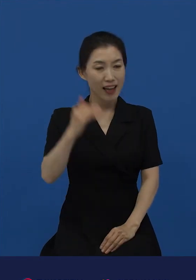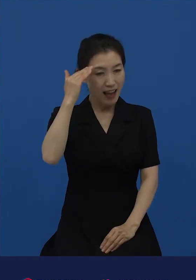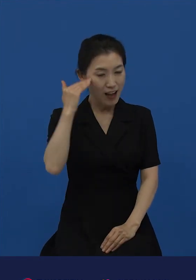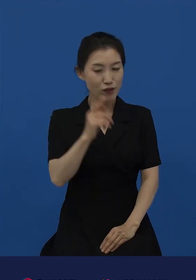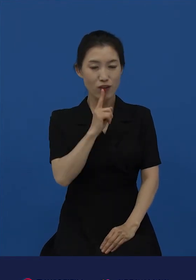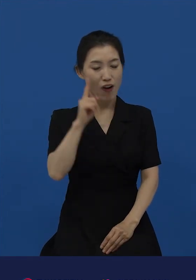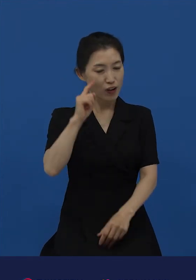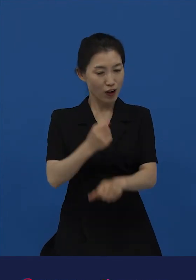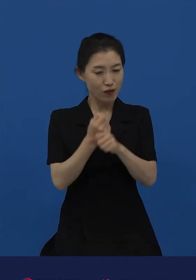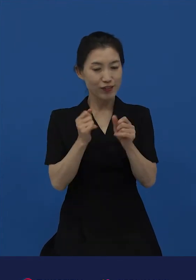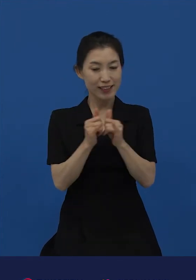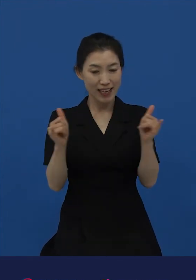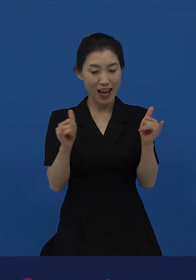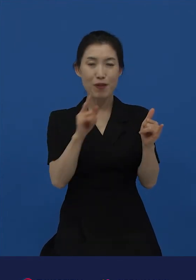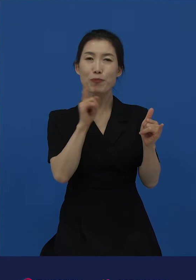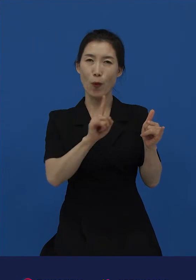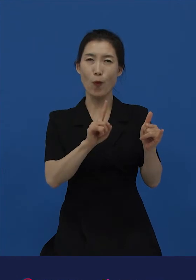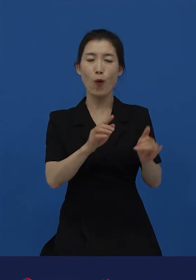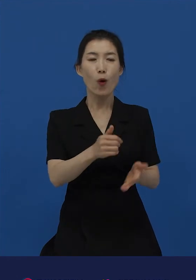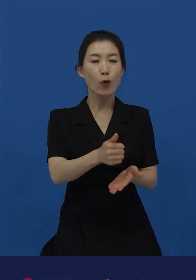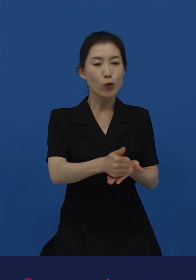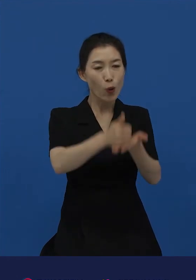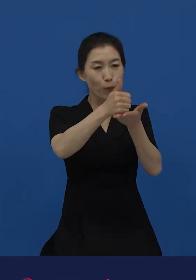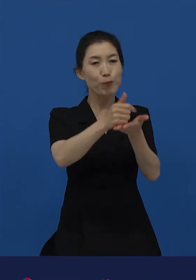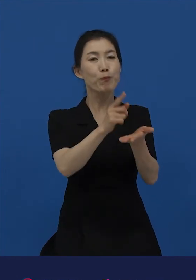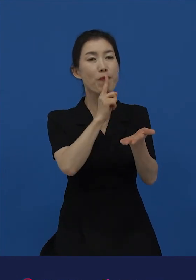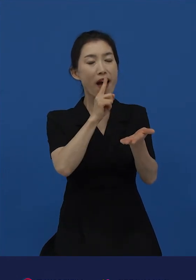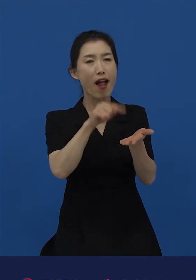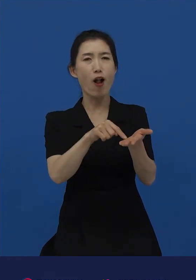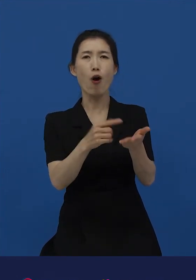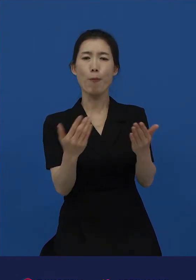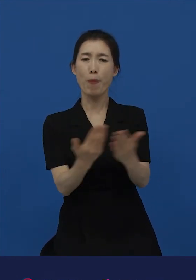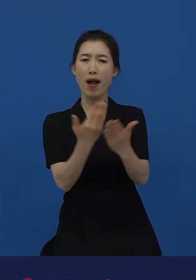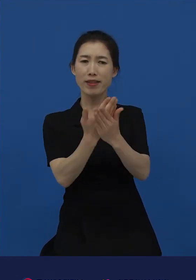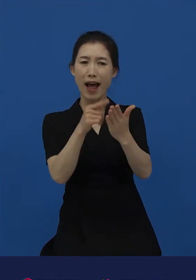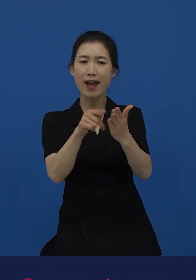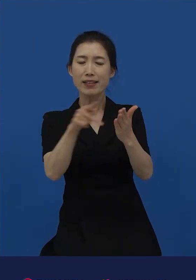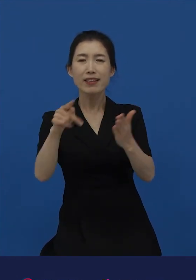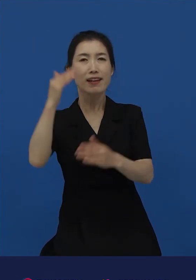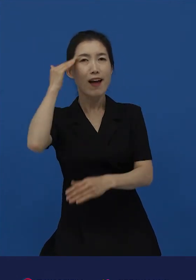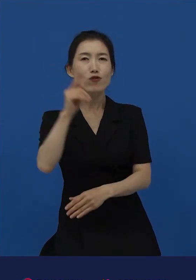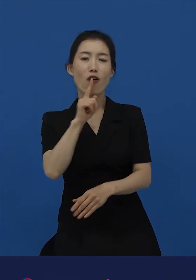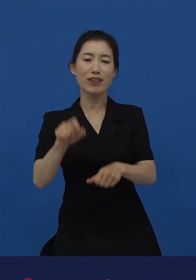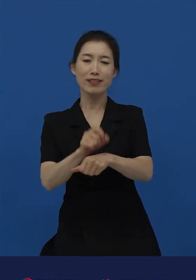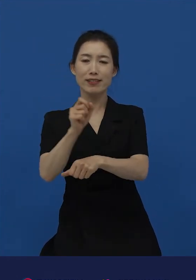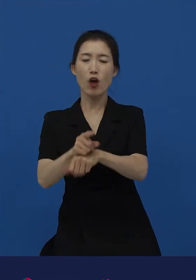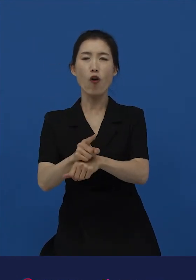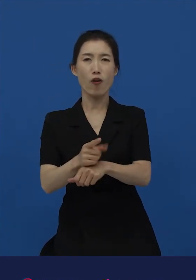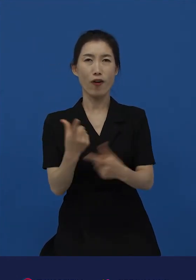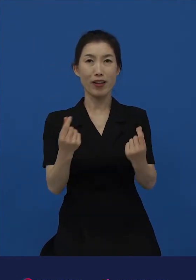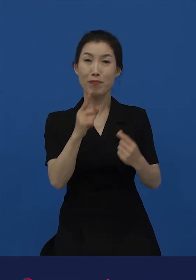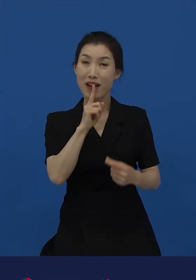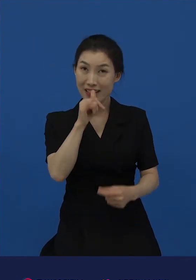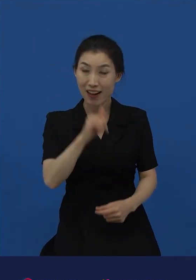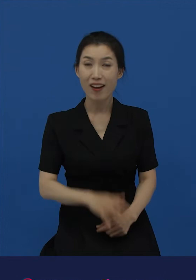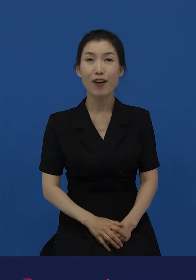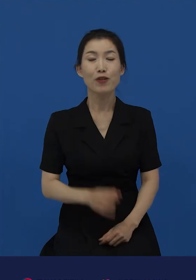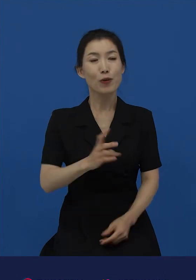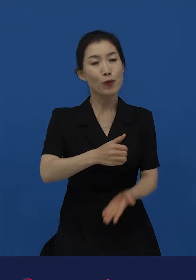한국어 연구자들은 흔히 높임법이 발달되어 있는 것이 한국어의 특징이라고 이야기합니다. 그리고